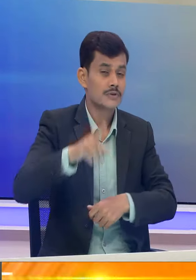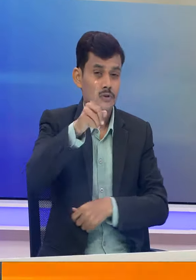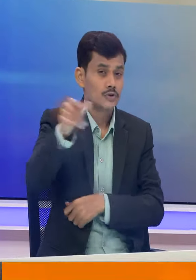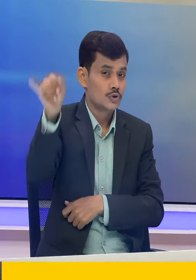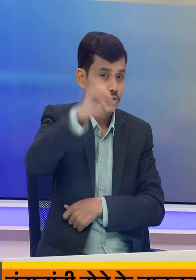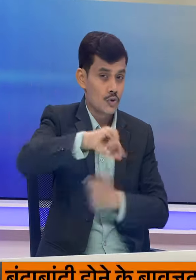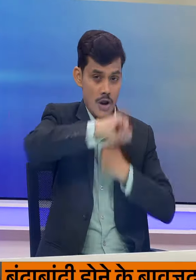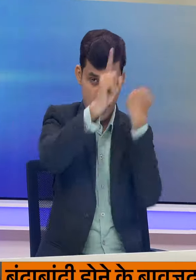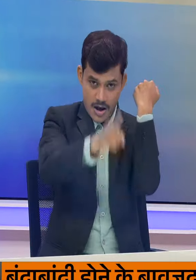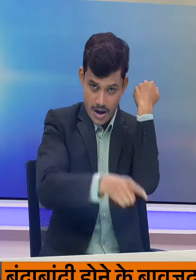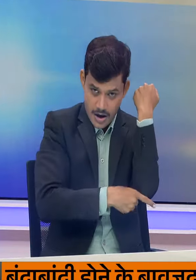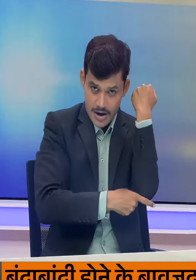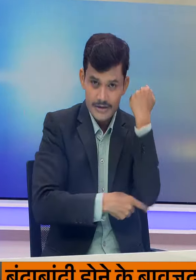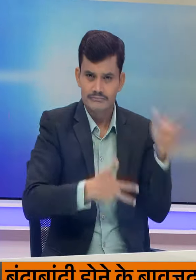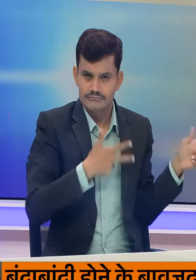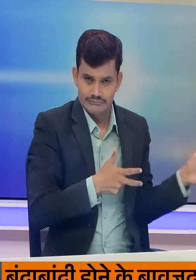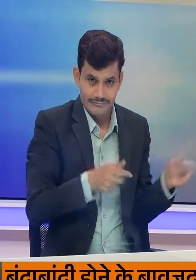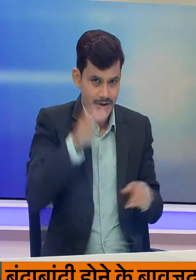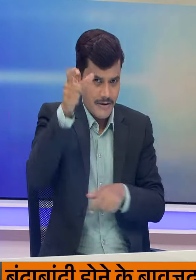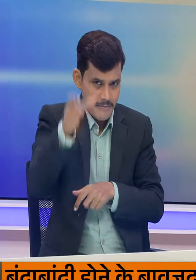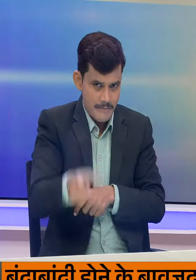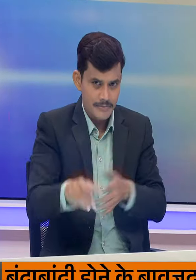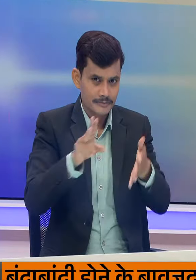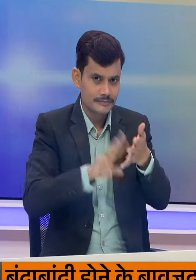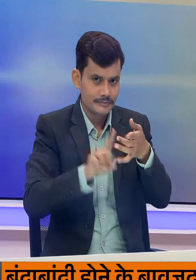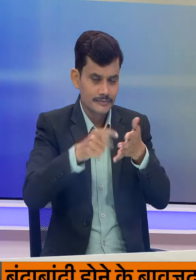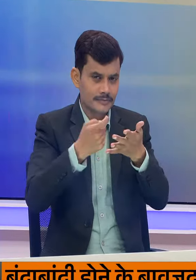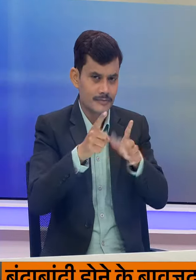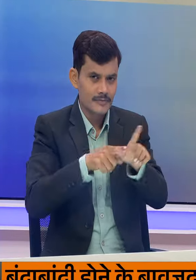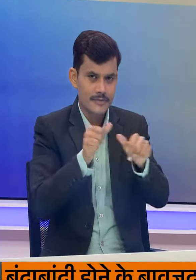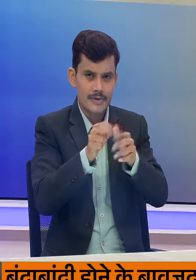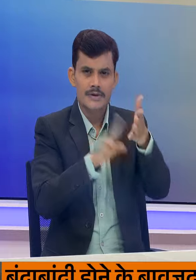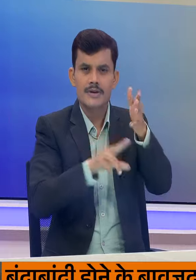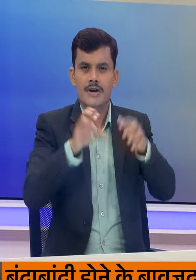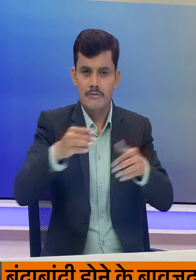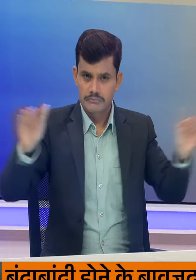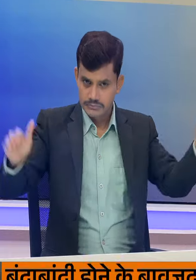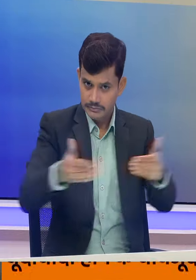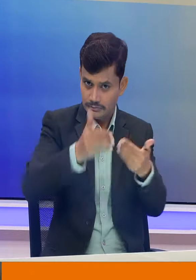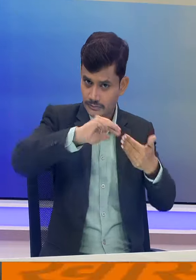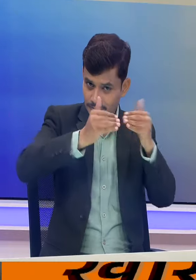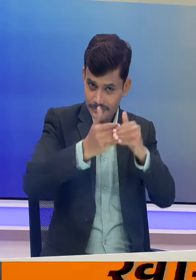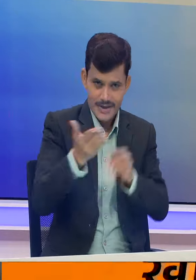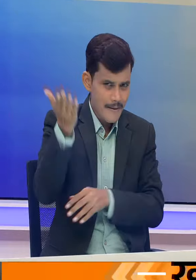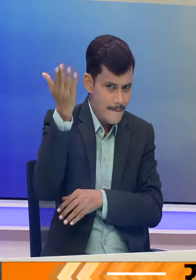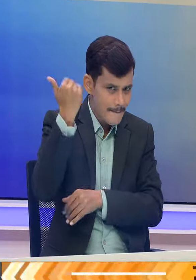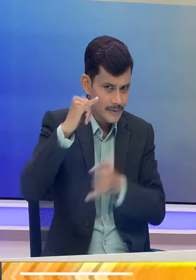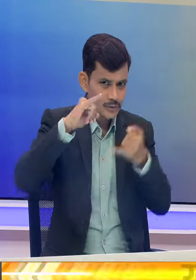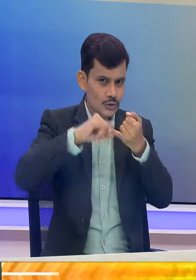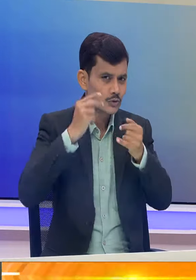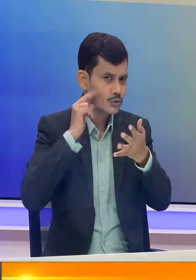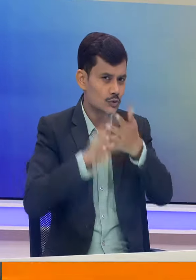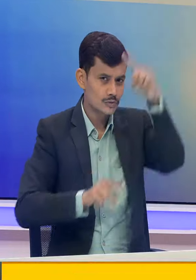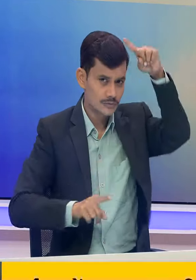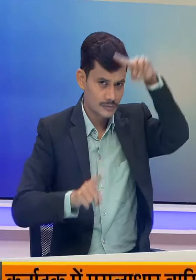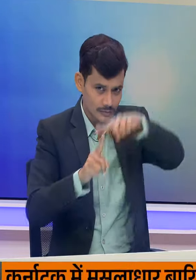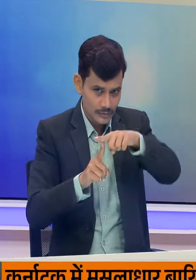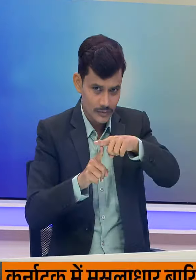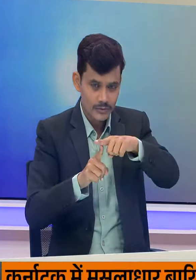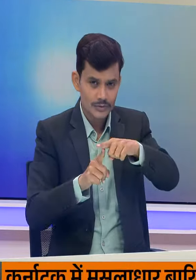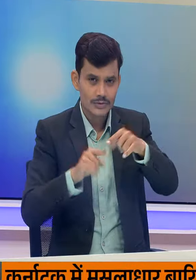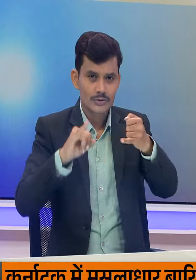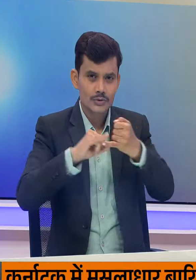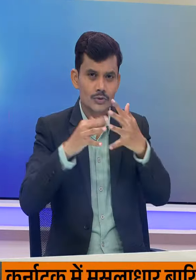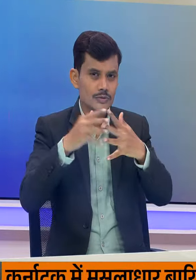नागल की भिरंथ अरजन्टिना के मेरियानोन नावोने से होगी इससे पहले खेले गए मैच में सुमित ने स्वीडन के